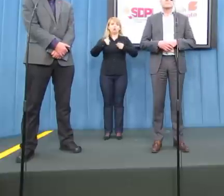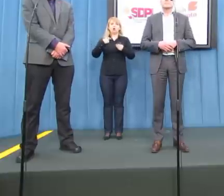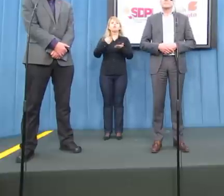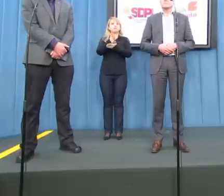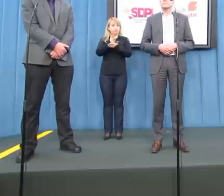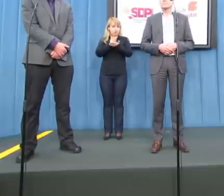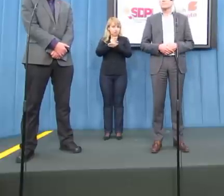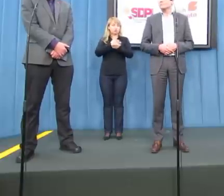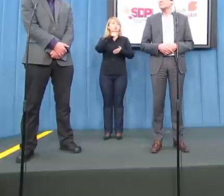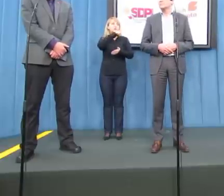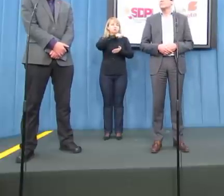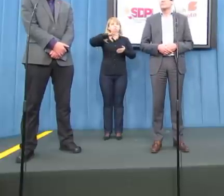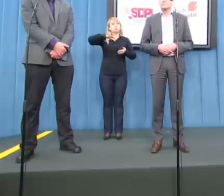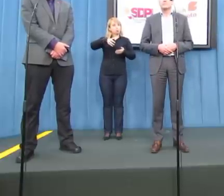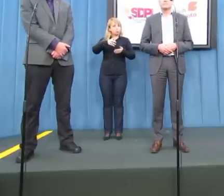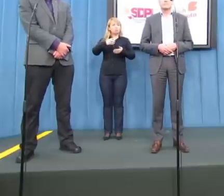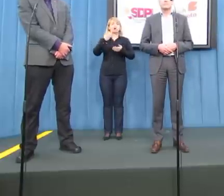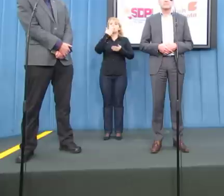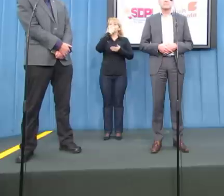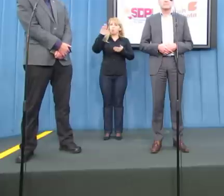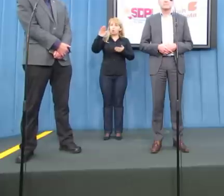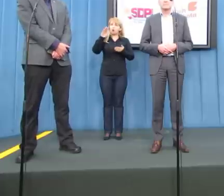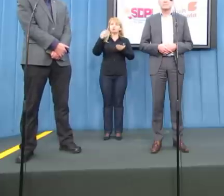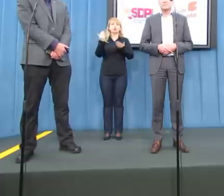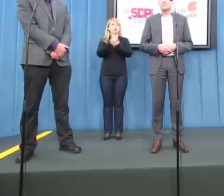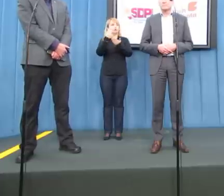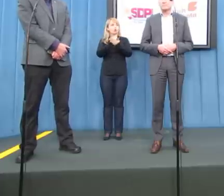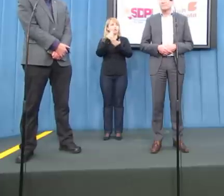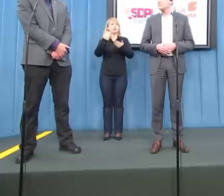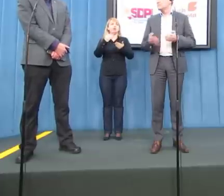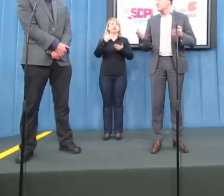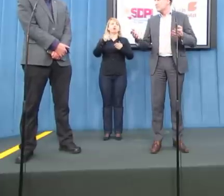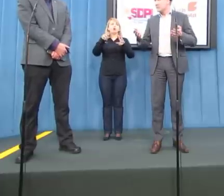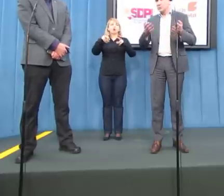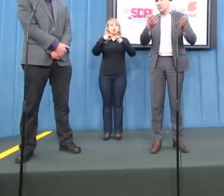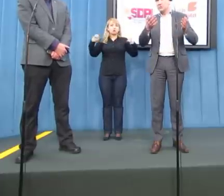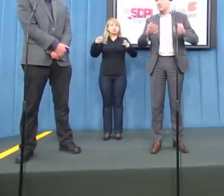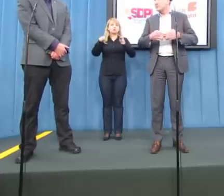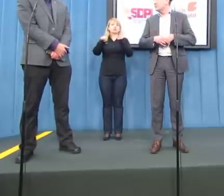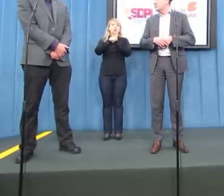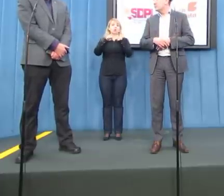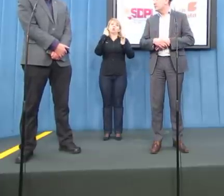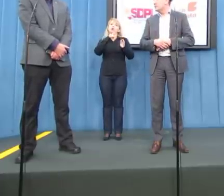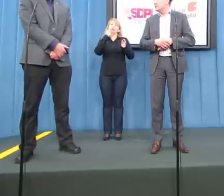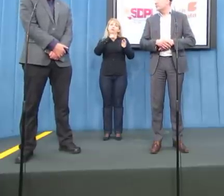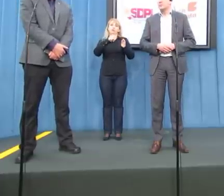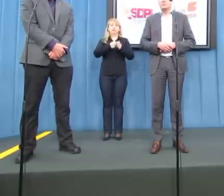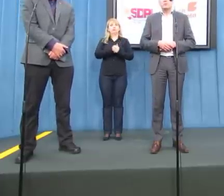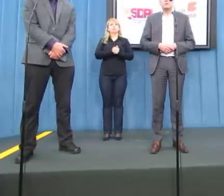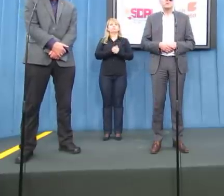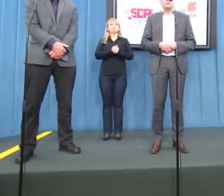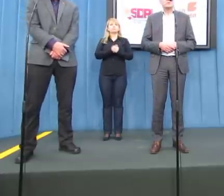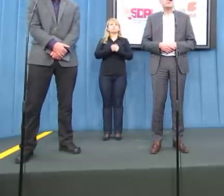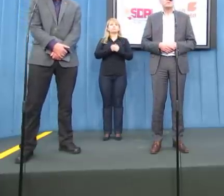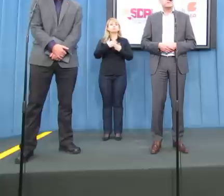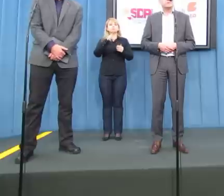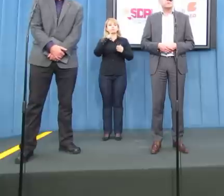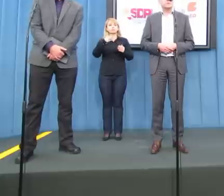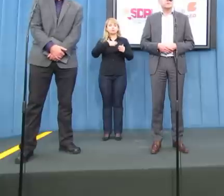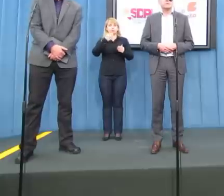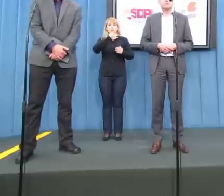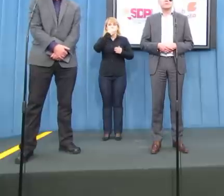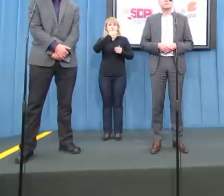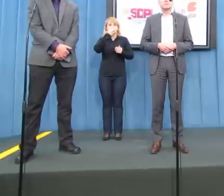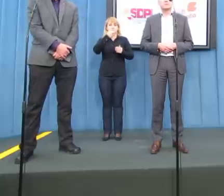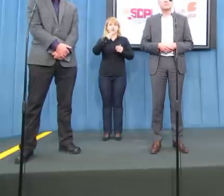nam pierwsze rozwiązania już do kwietnia. Nie wiem, czy coś, Wojtku, jeszcze chcesz dodać? Myślę, że jeśli będą pytania, to... Jeżeli są pytania, proszę